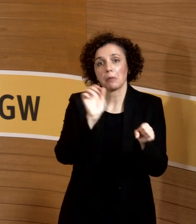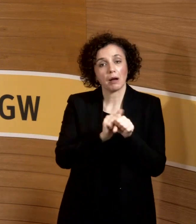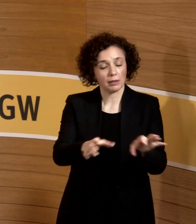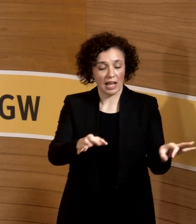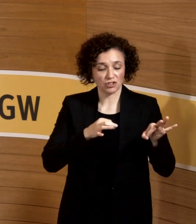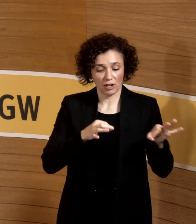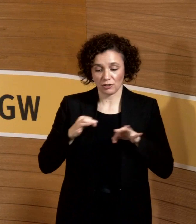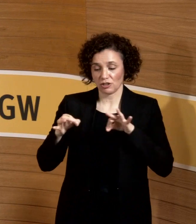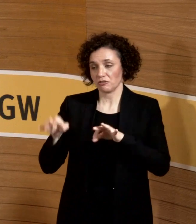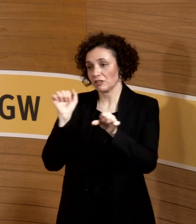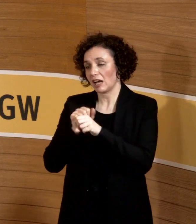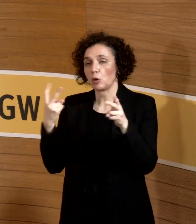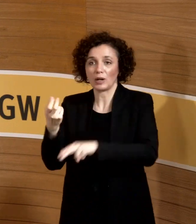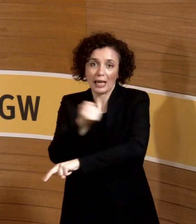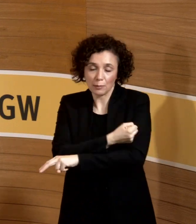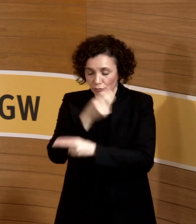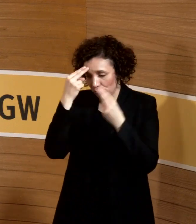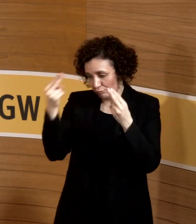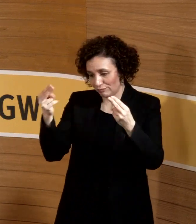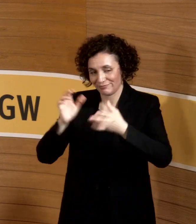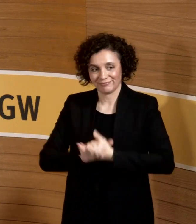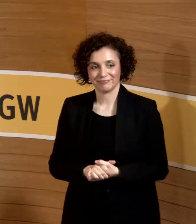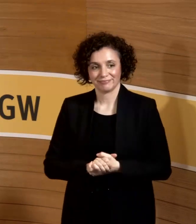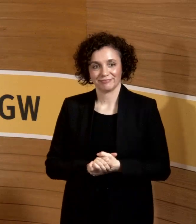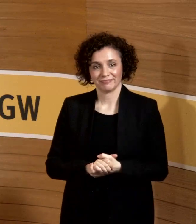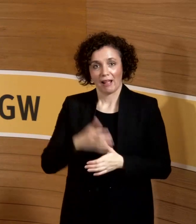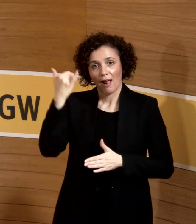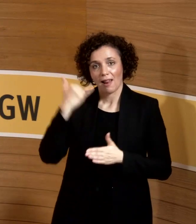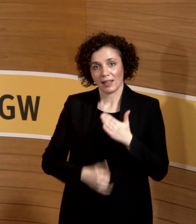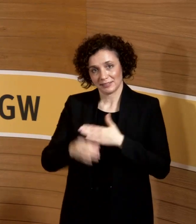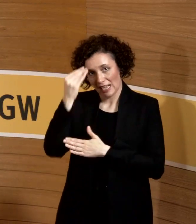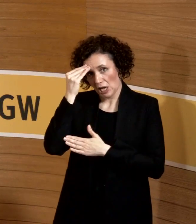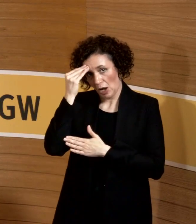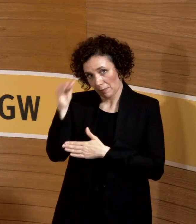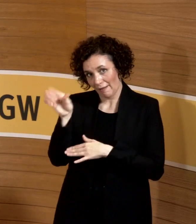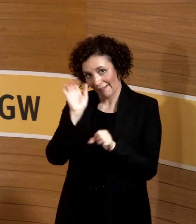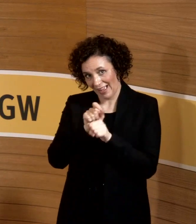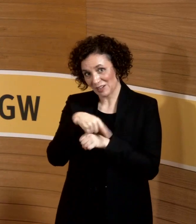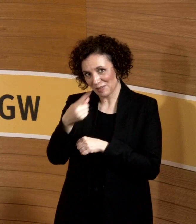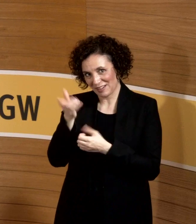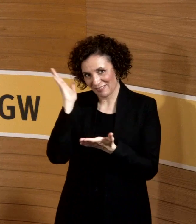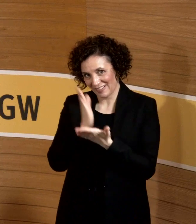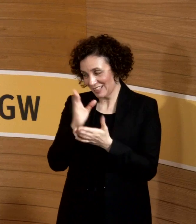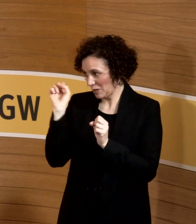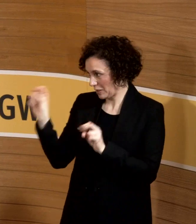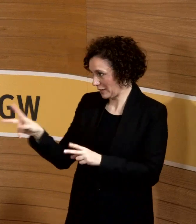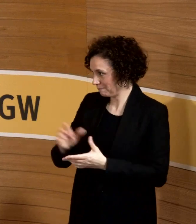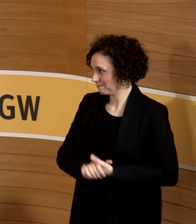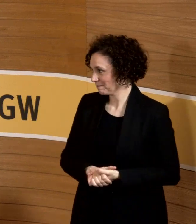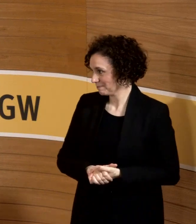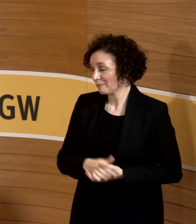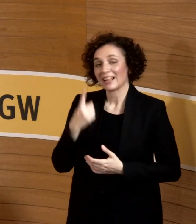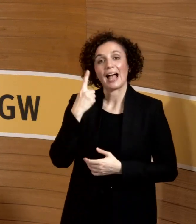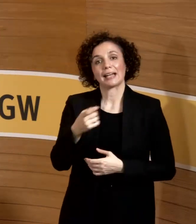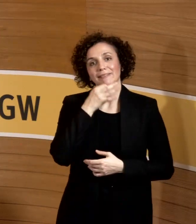halten, aber... Frau Kuhner, ein letzter Kommentar würde noch einpassen und dann sind wir am Ende. Genau, ja. noch einen? Ja, ich habe noch